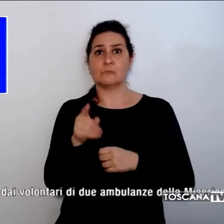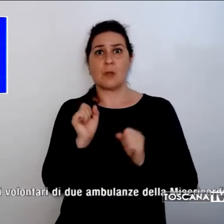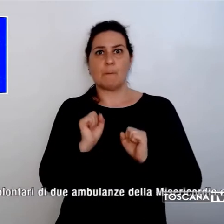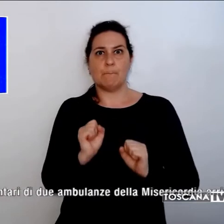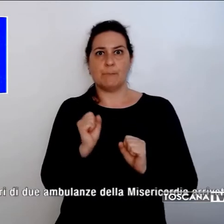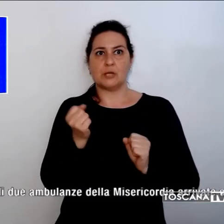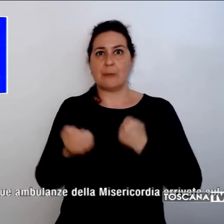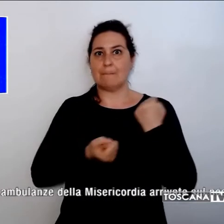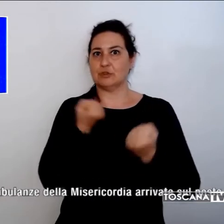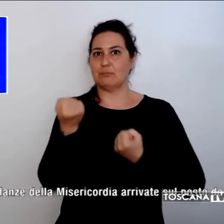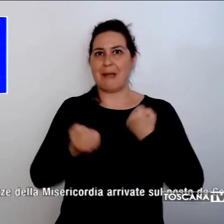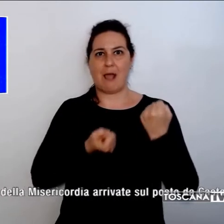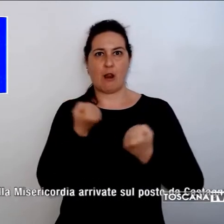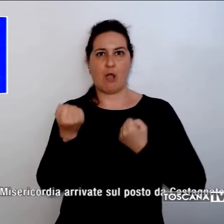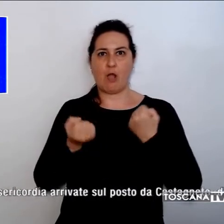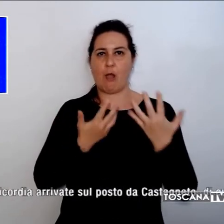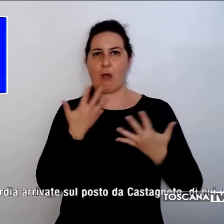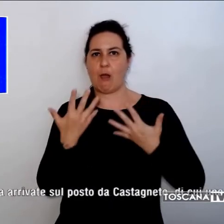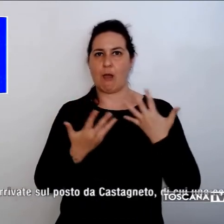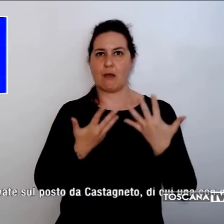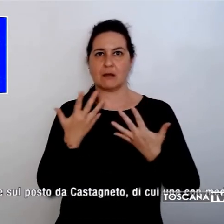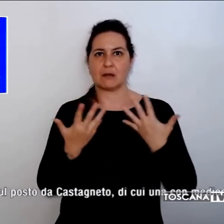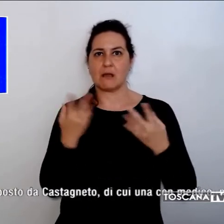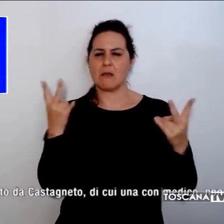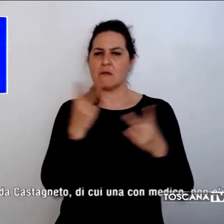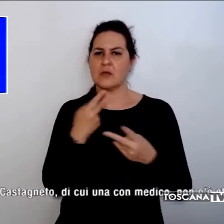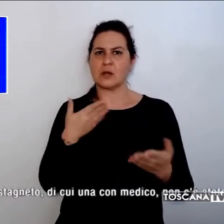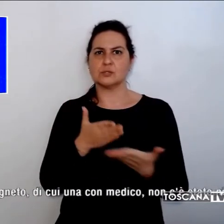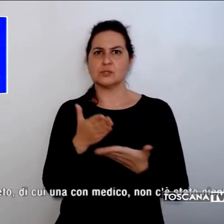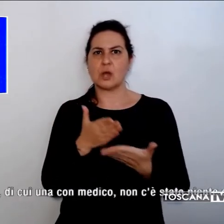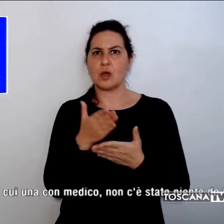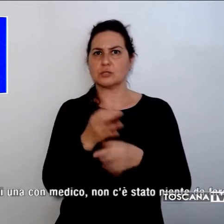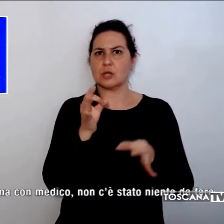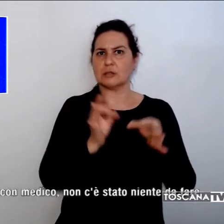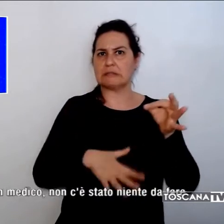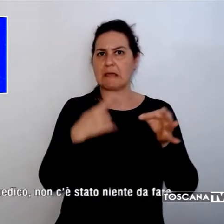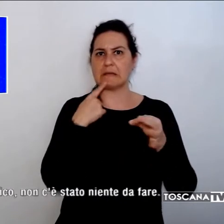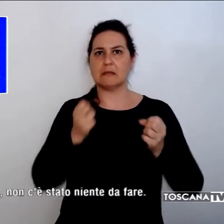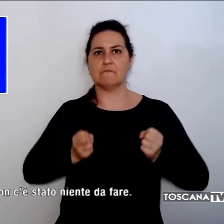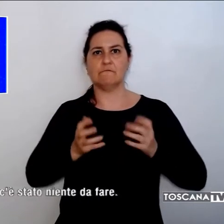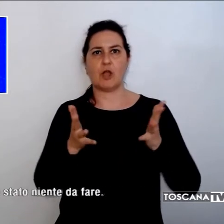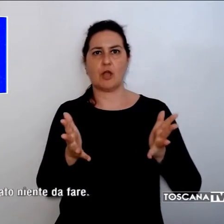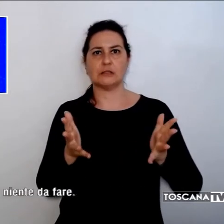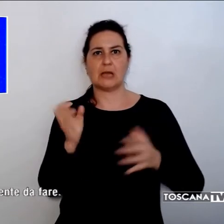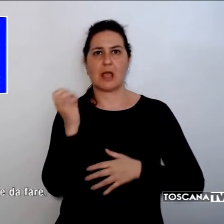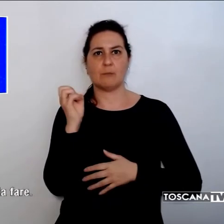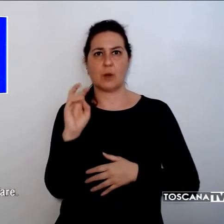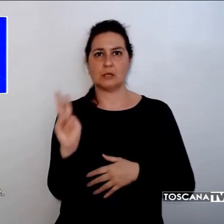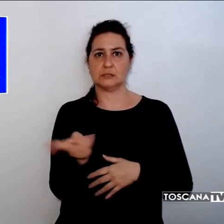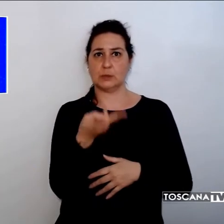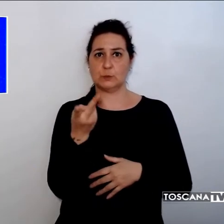un malore e nonostante sia stato subito soccorso dai volontari di due ambulanze della